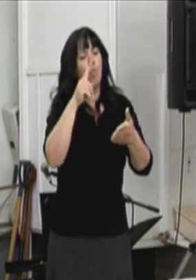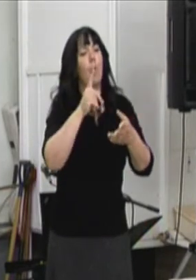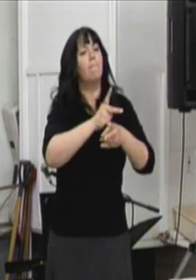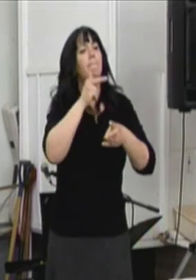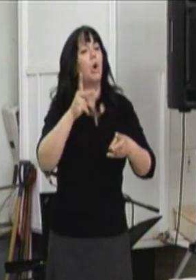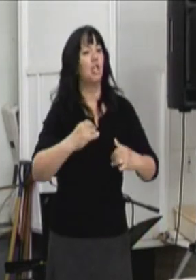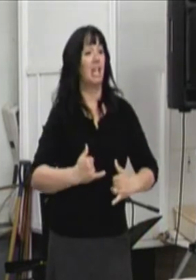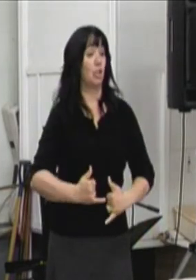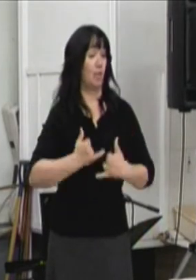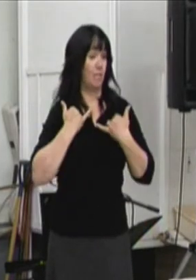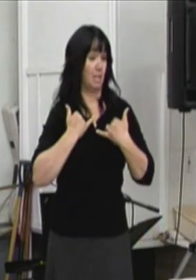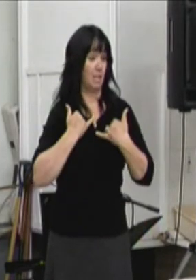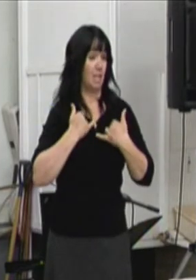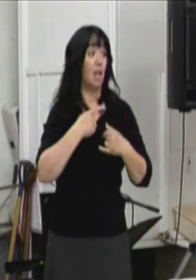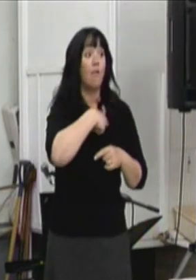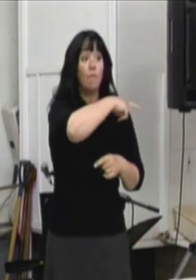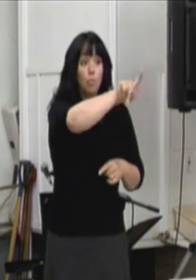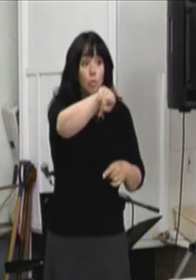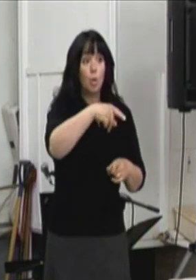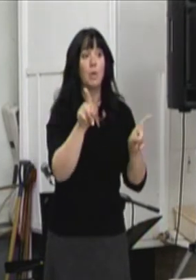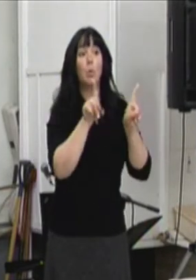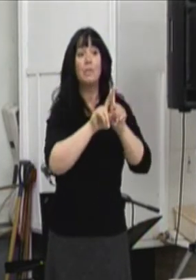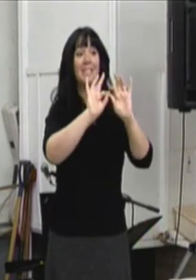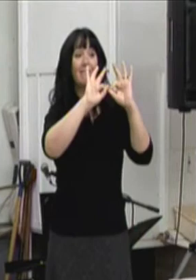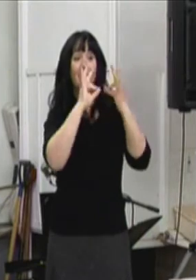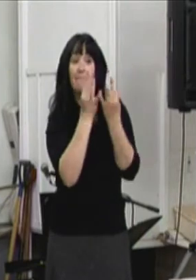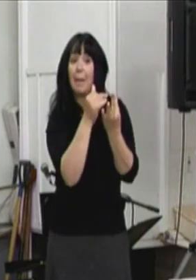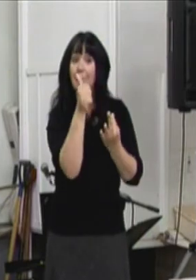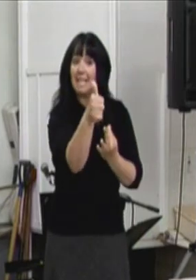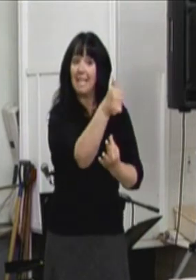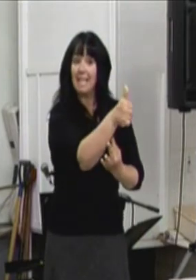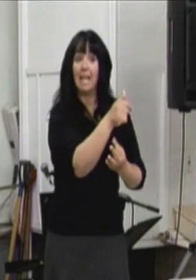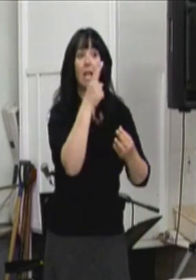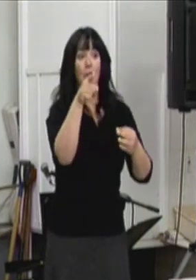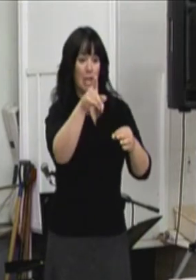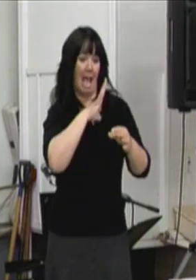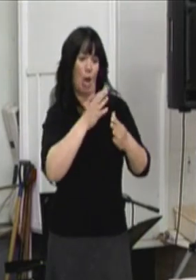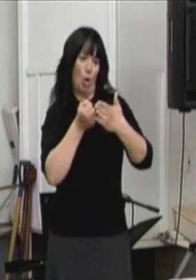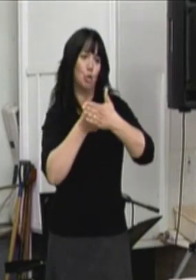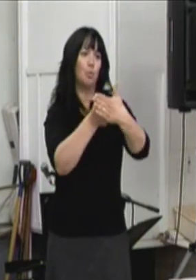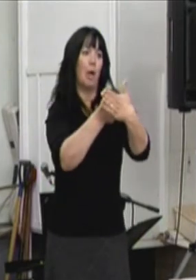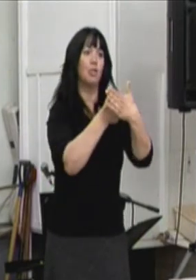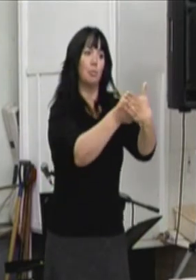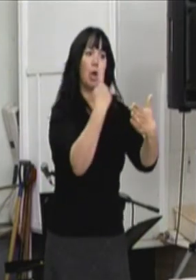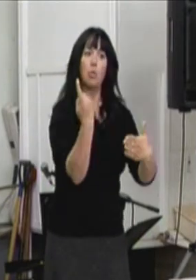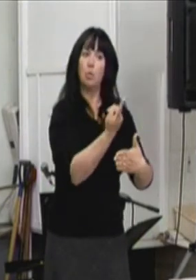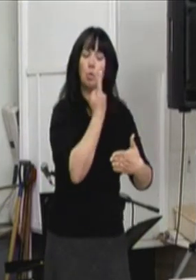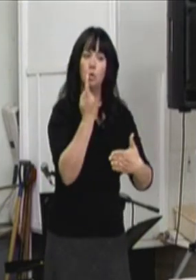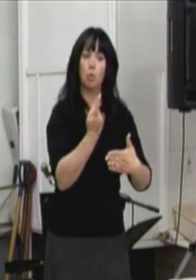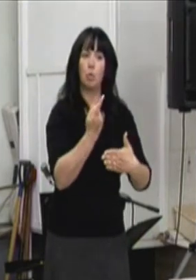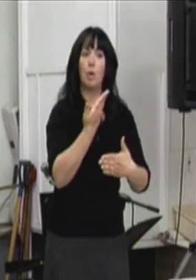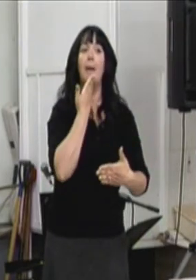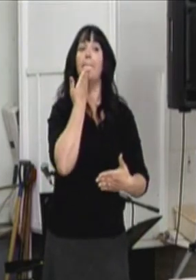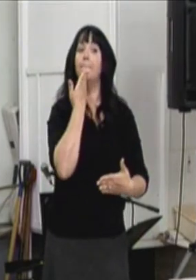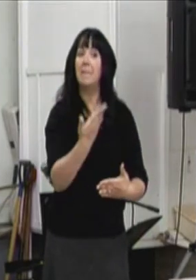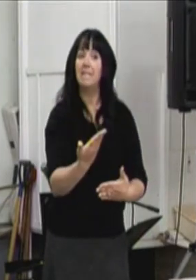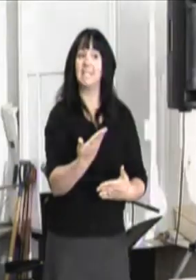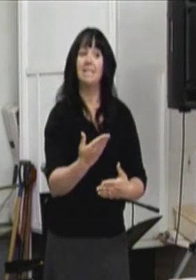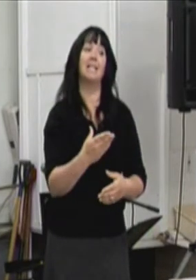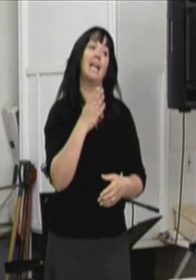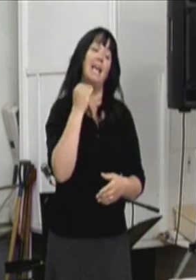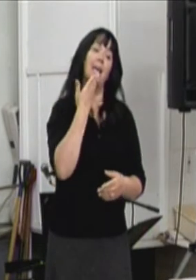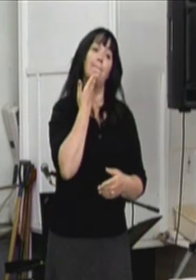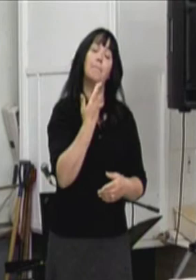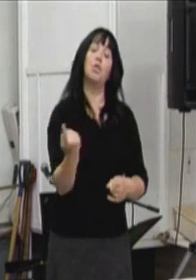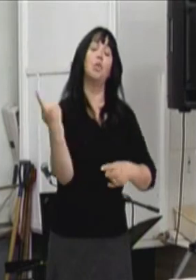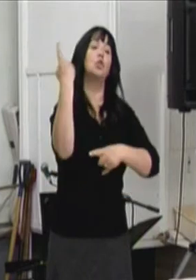À vous tous et surtout à vos familles qui sont votre appui au quotidien. Merci et bonne journée